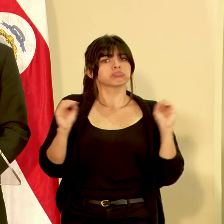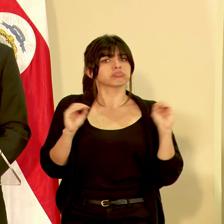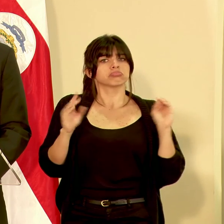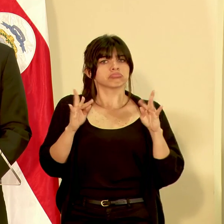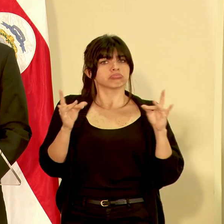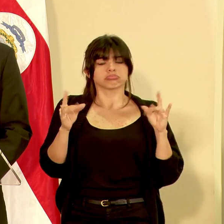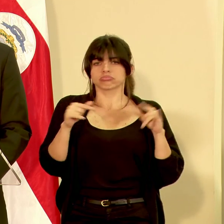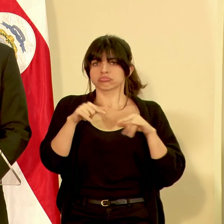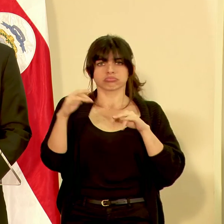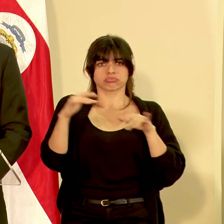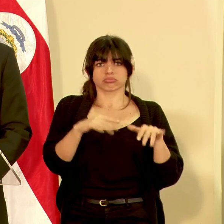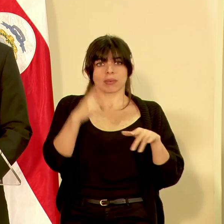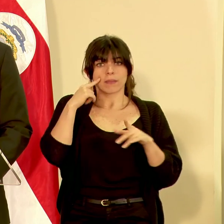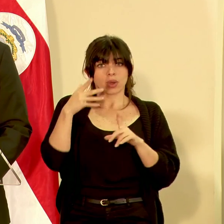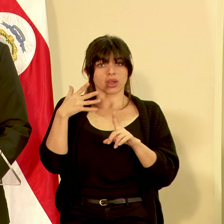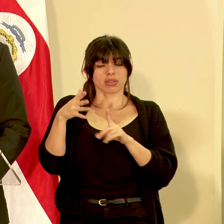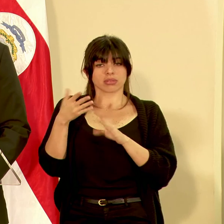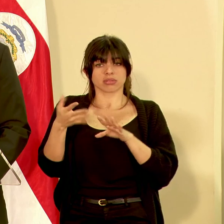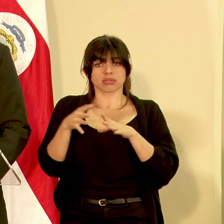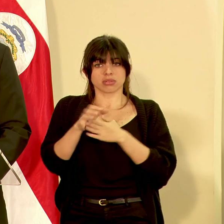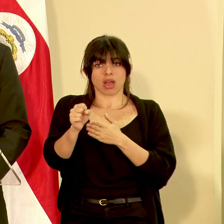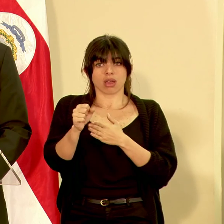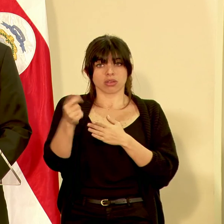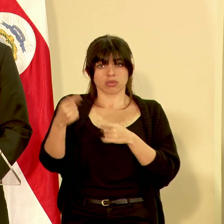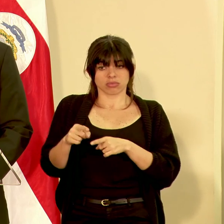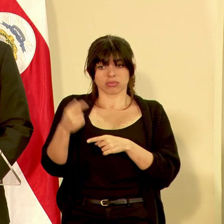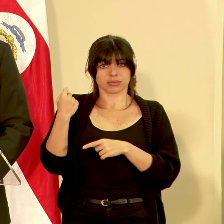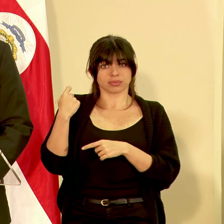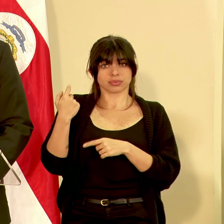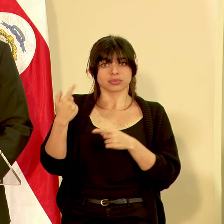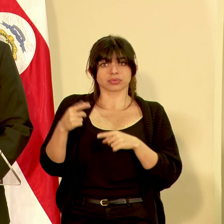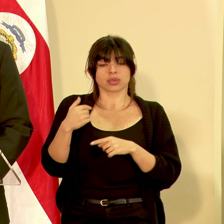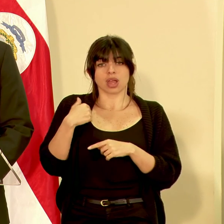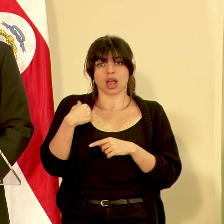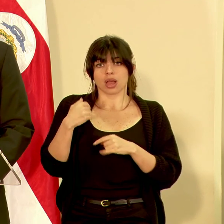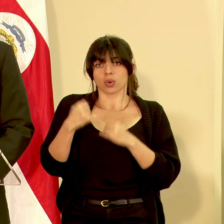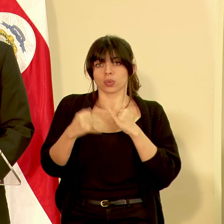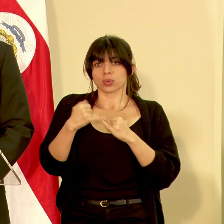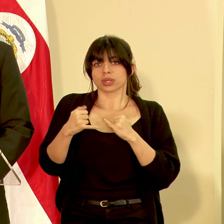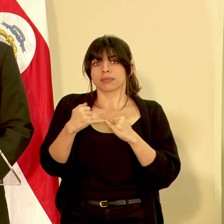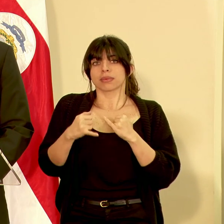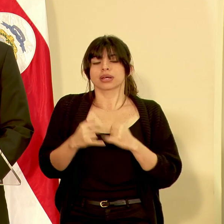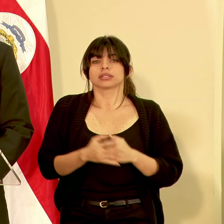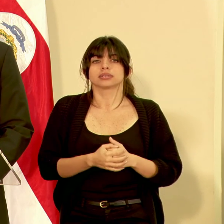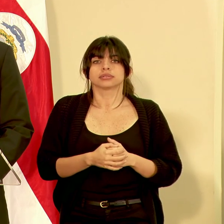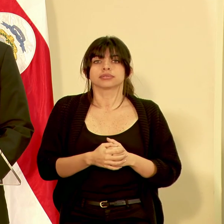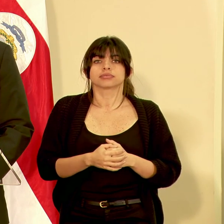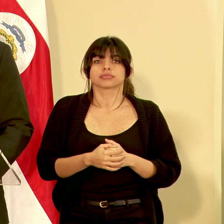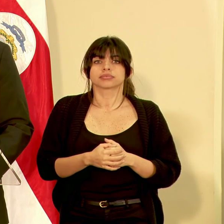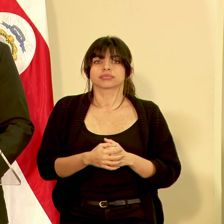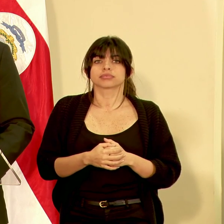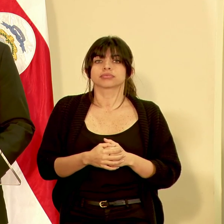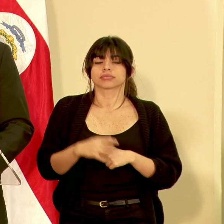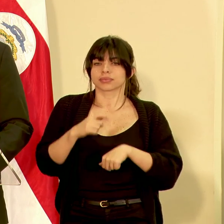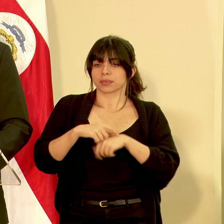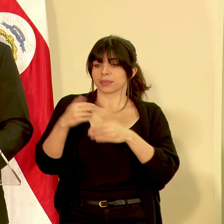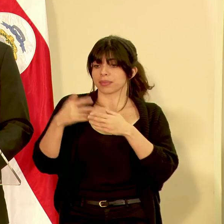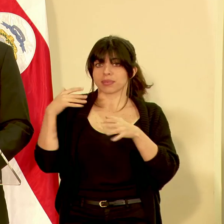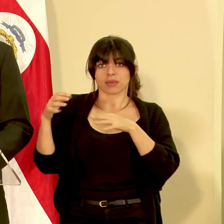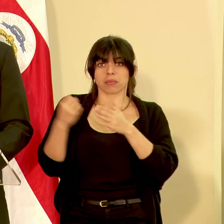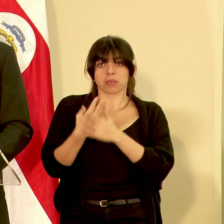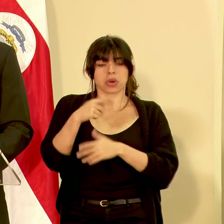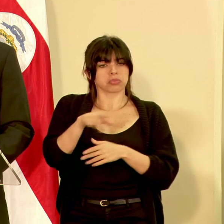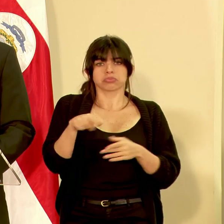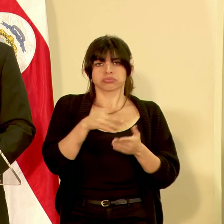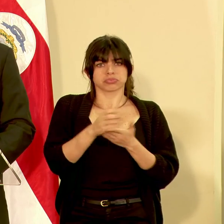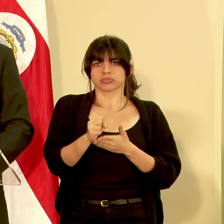derivado de la afectación que se ha tenido en los últimos periodos de actividad del